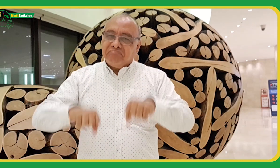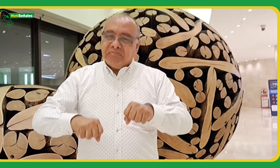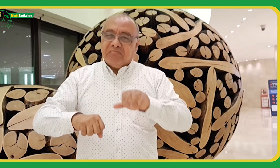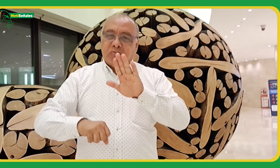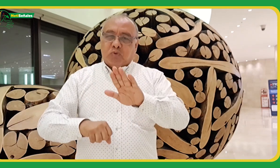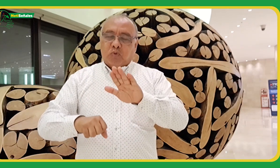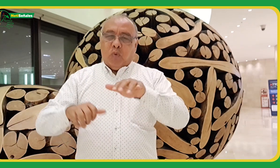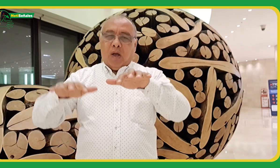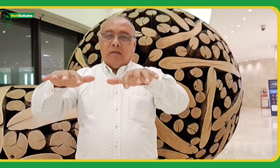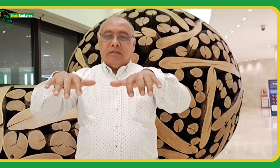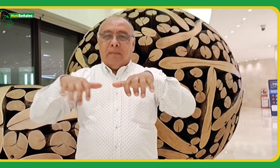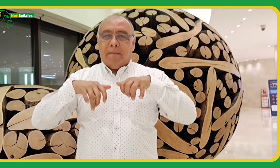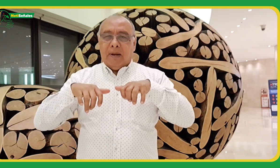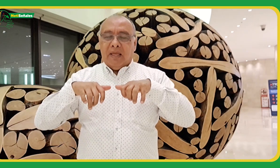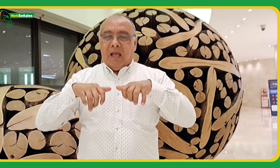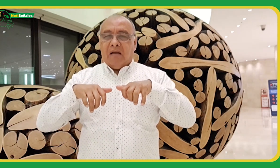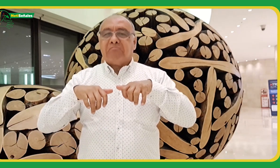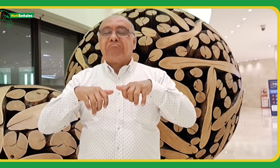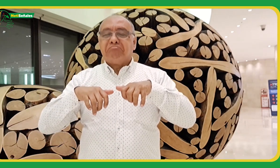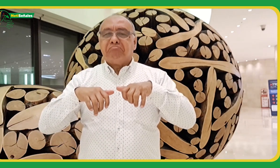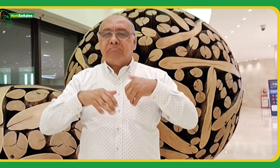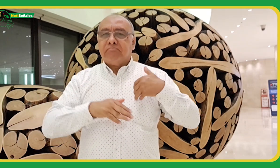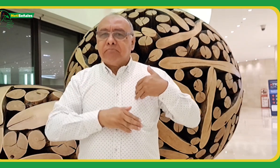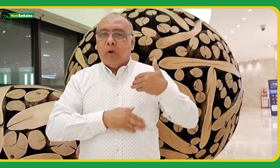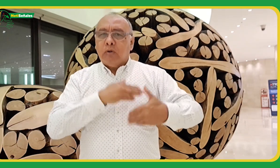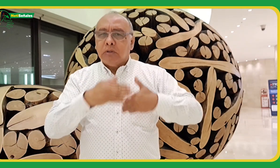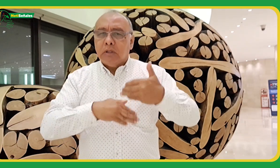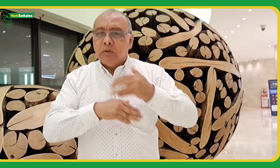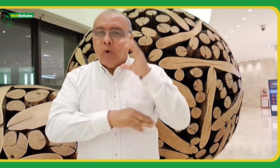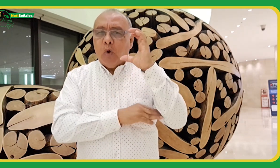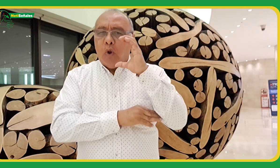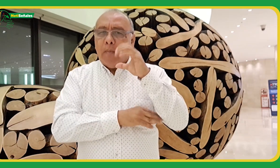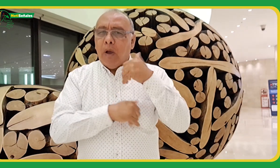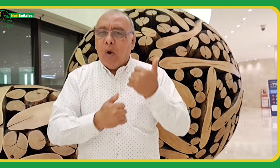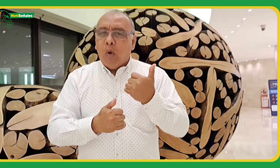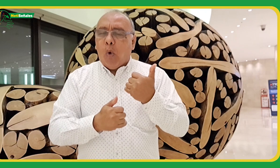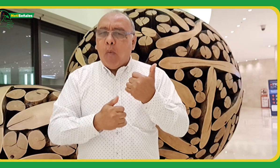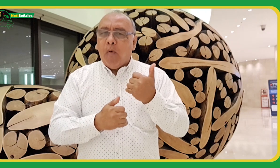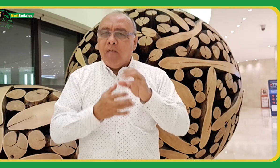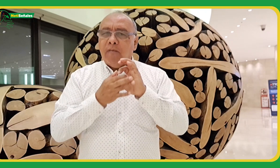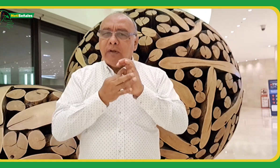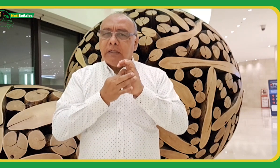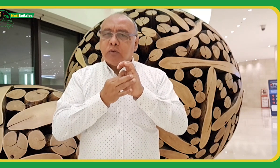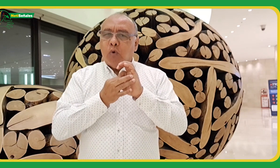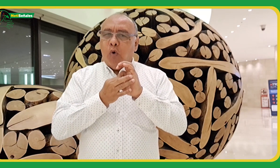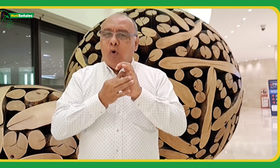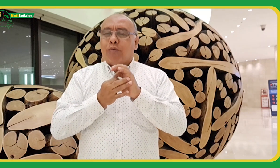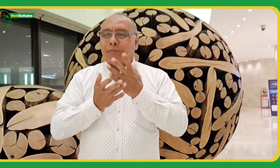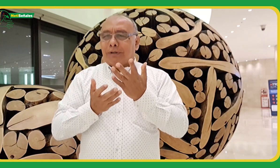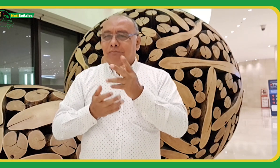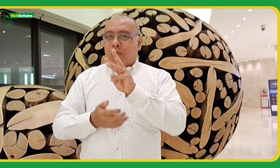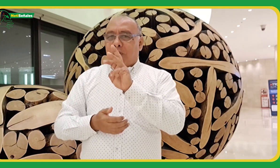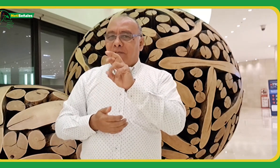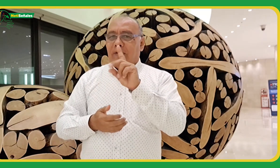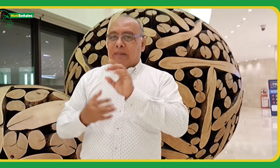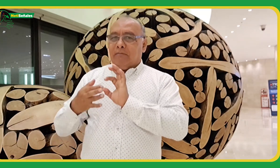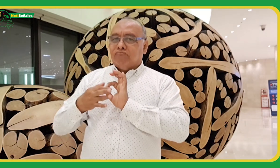parte de la Asamblea de la Federación Mundial de Sordos. FENASCOL, siendo afiliado a la WFD, ha